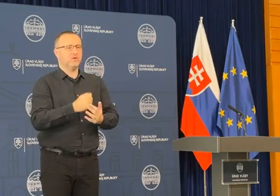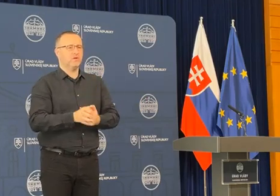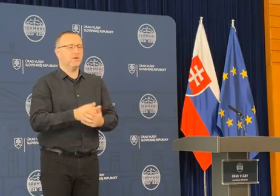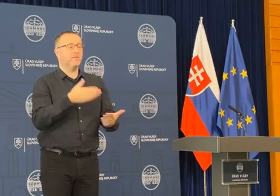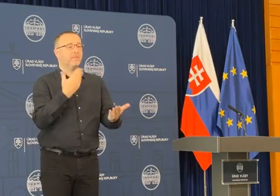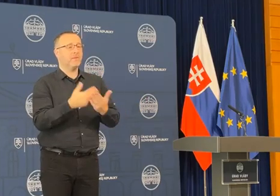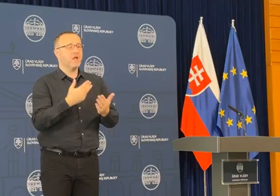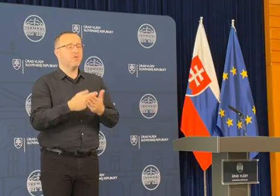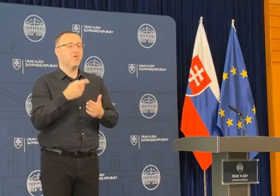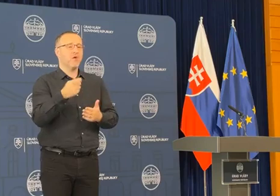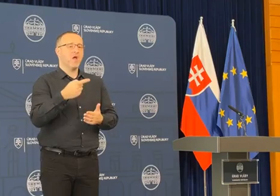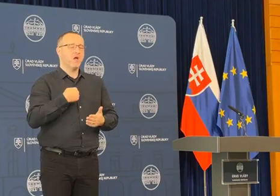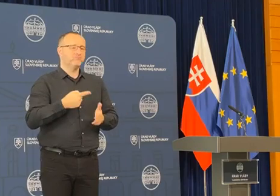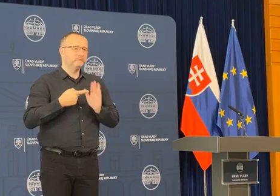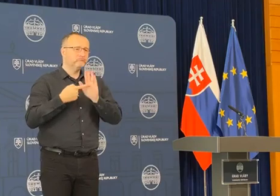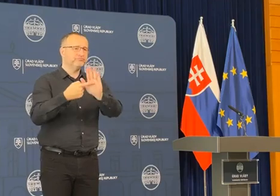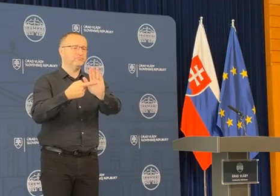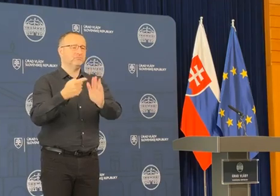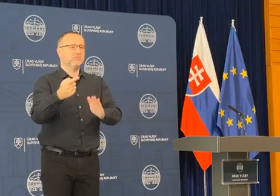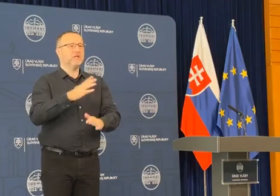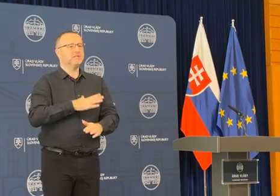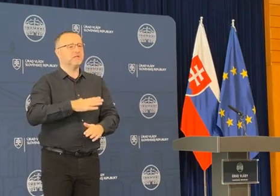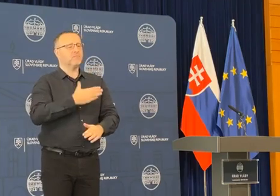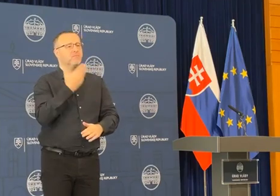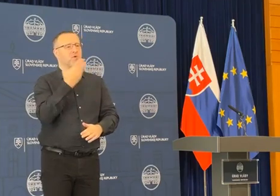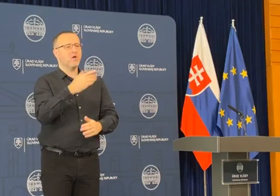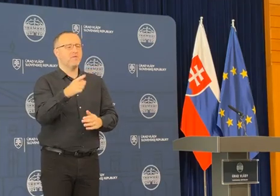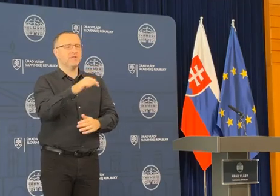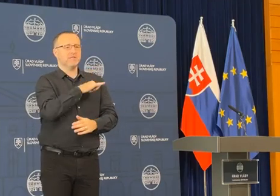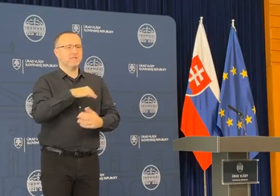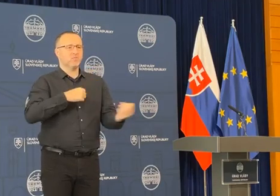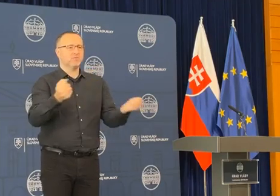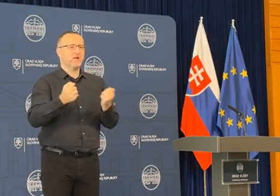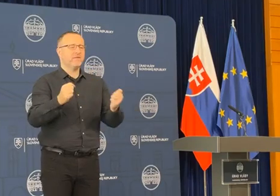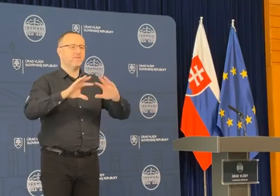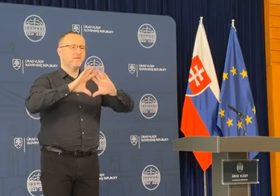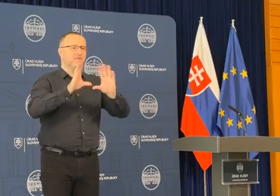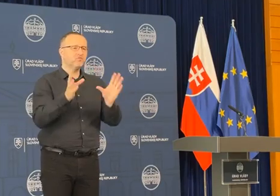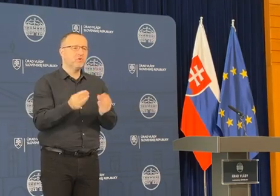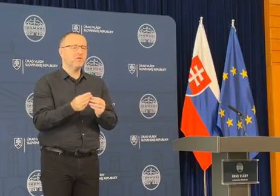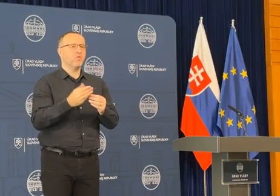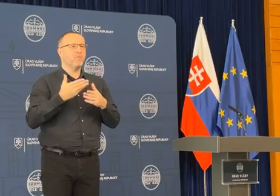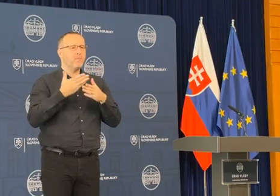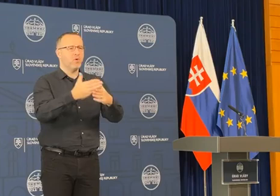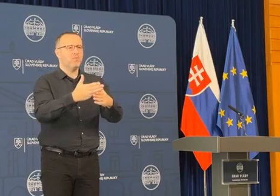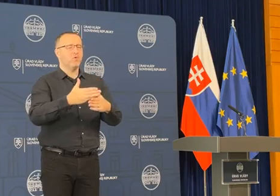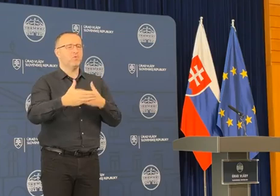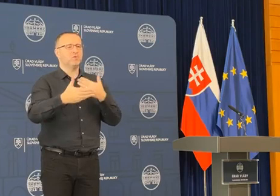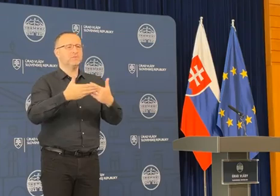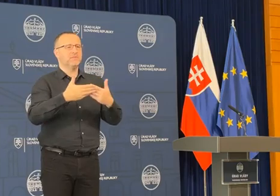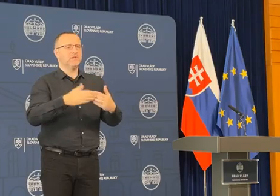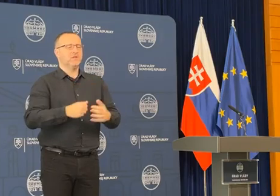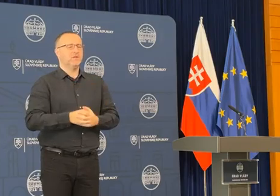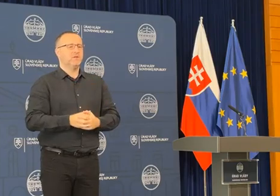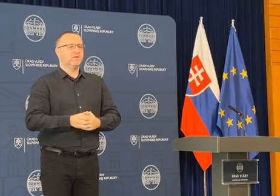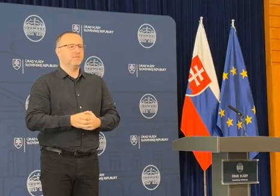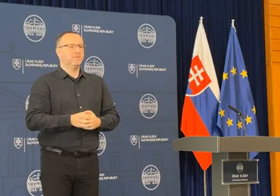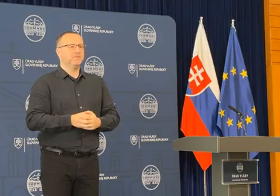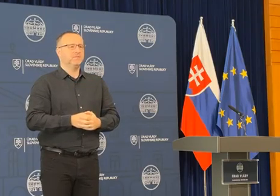preto na ňo aj poukazujem. A chcem sa poďakovať z tohto miesta aj samozprávam za všetkú pomoc, či už to bolo pri